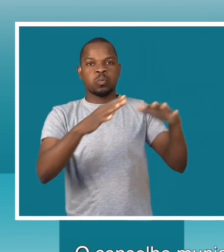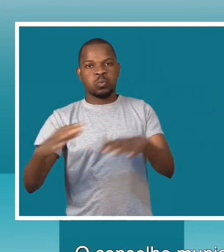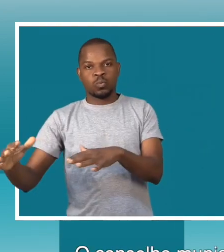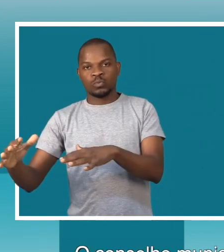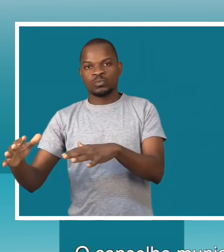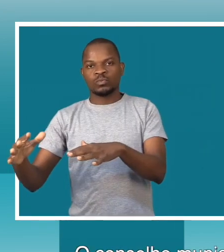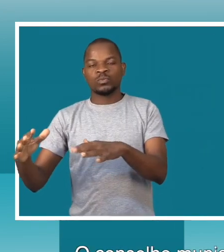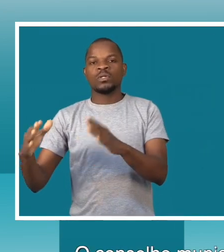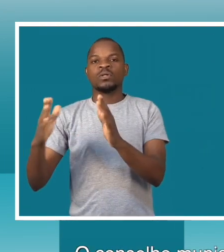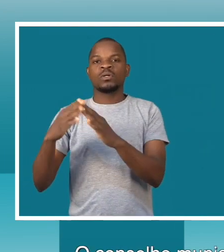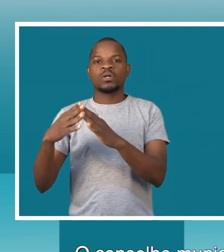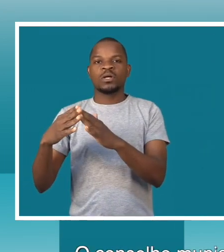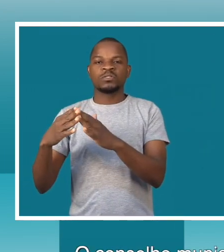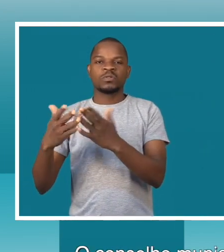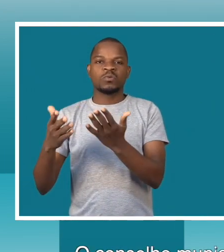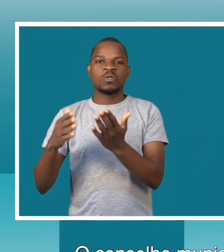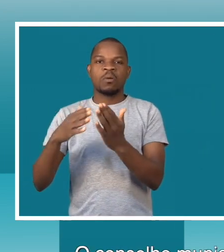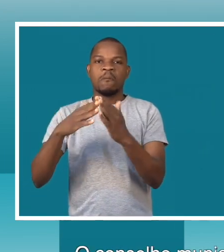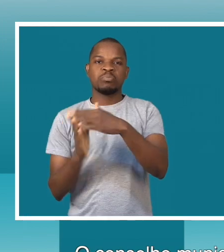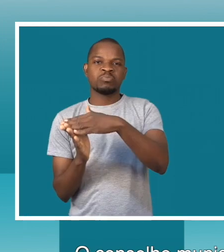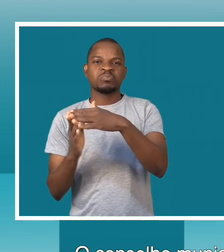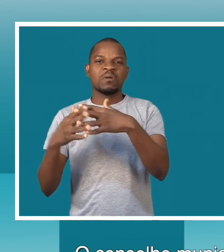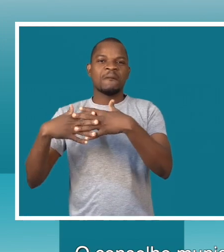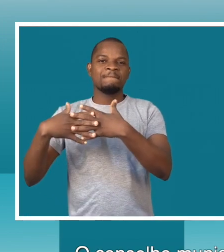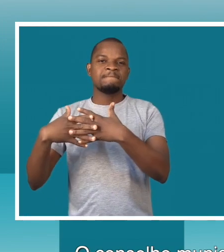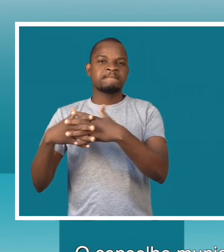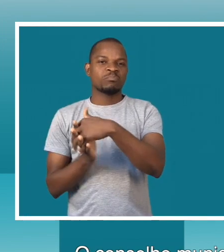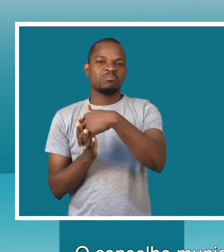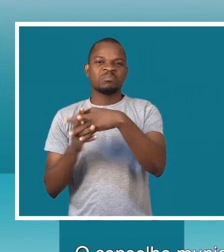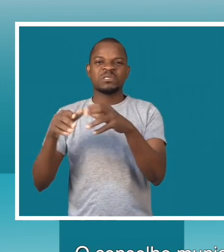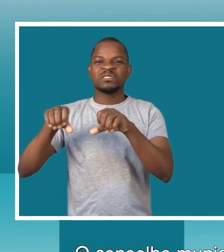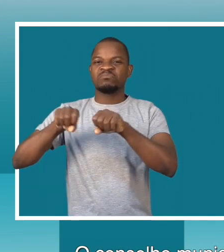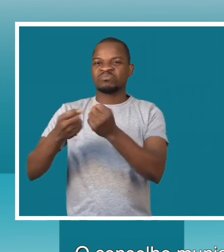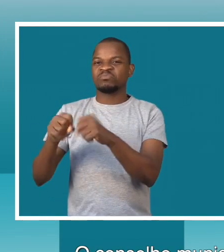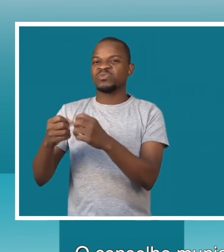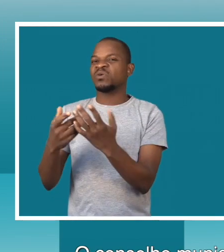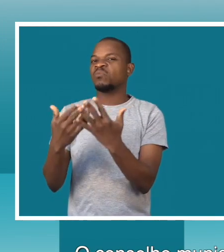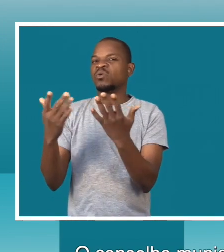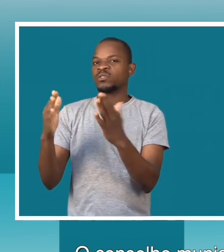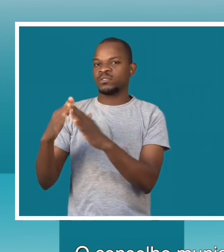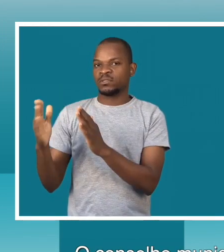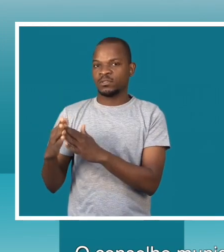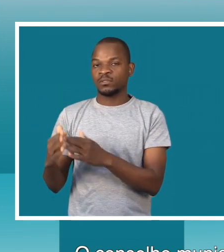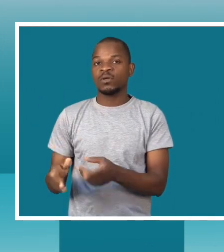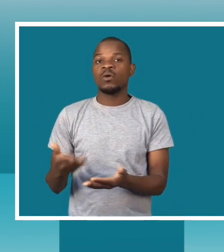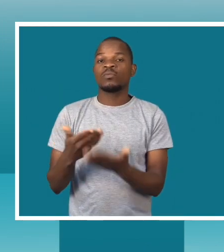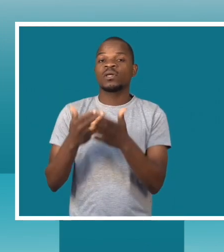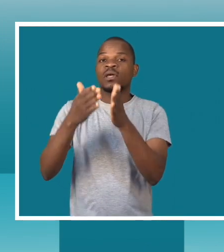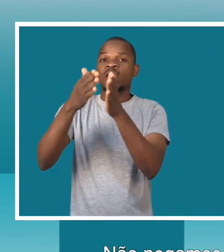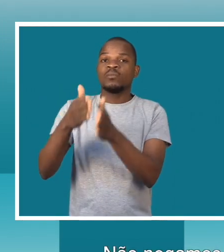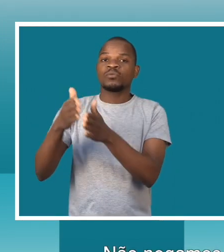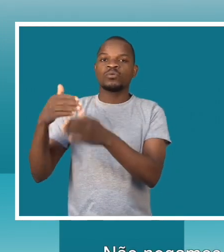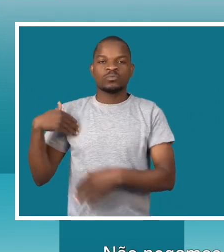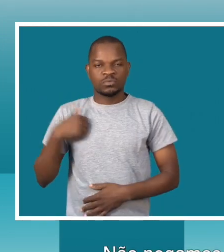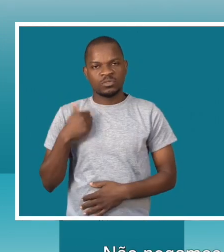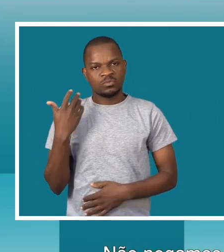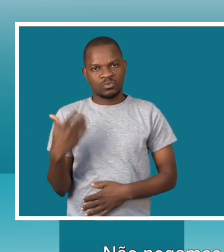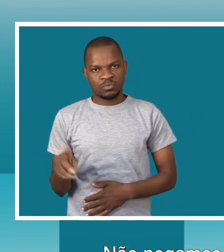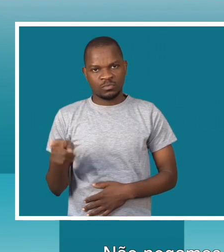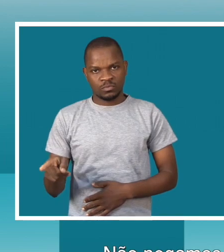Municipal foi chamado a responsabilidade. Mas as pessoas estavam a viver num lugar inapropriado. nesse momento não estou a negar de